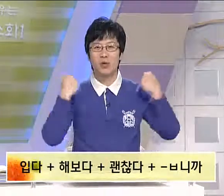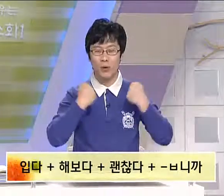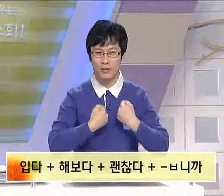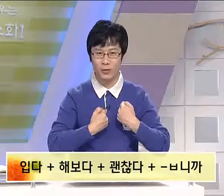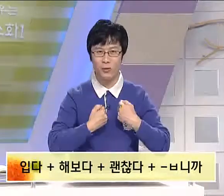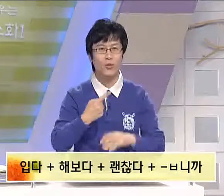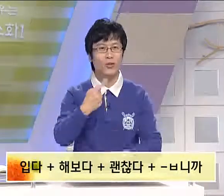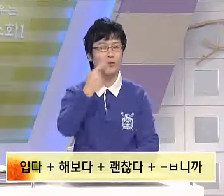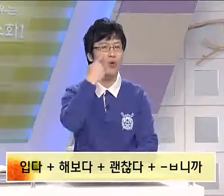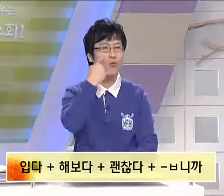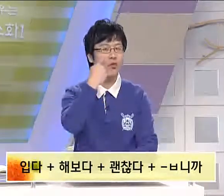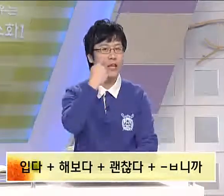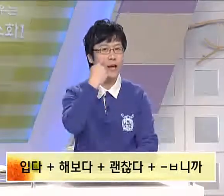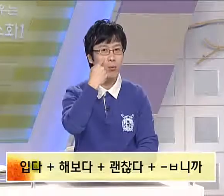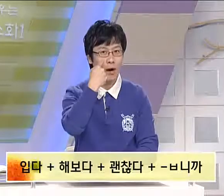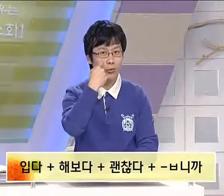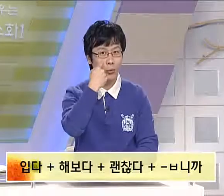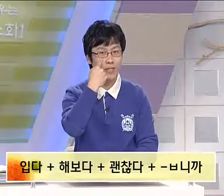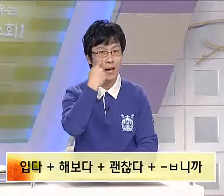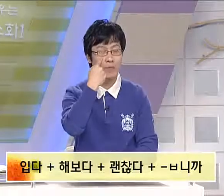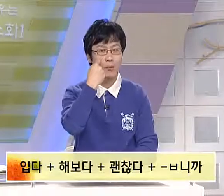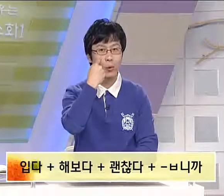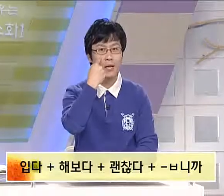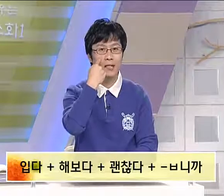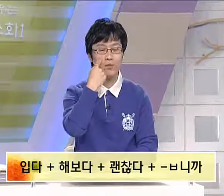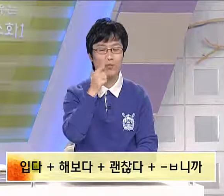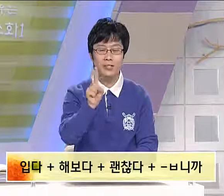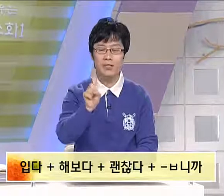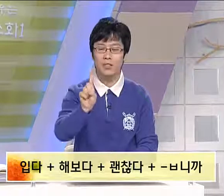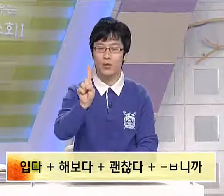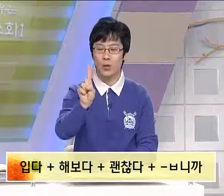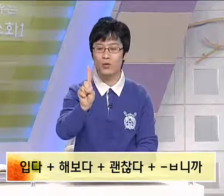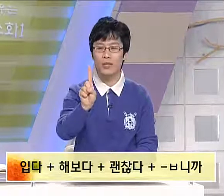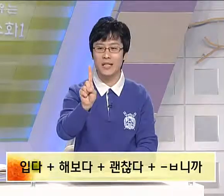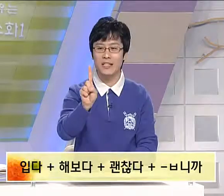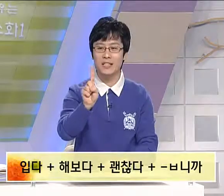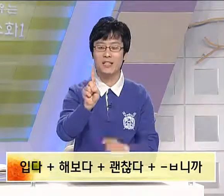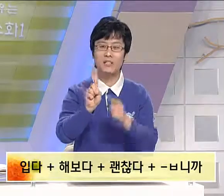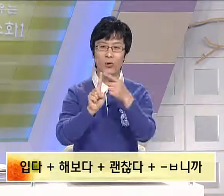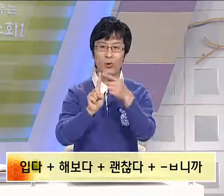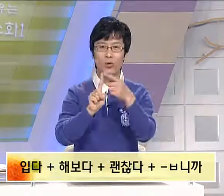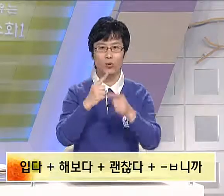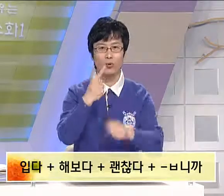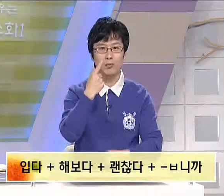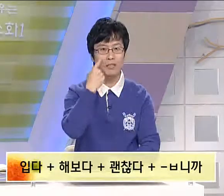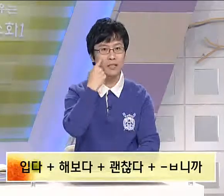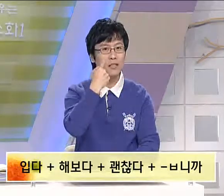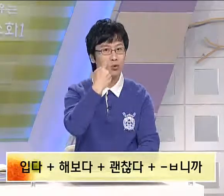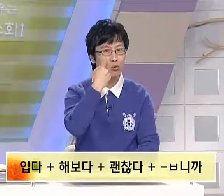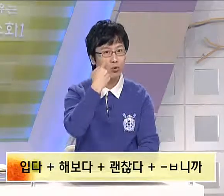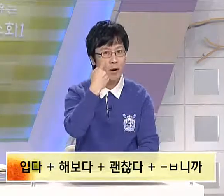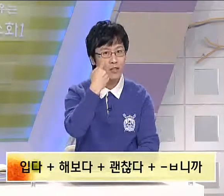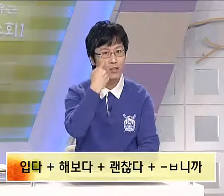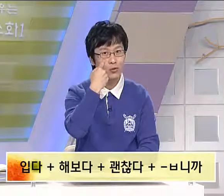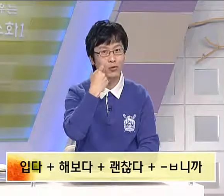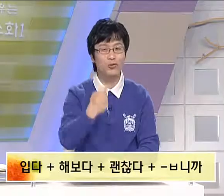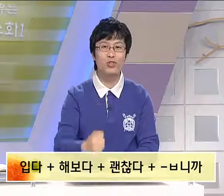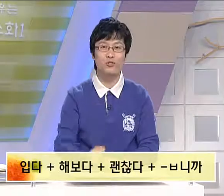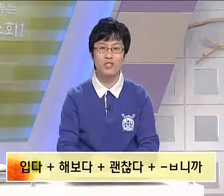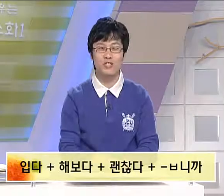입어봐도 무언 무언 해보아도. 자, 보다라는 수화는 오른손의 일찌 끝으로 눈 밑을 두 번 정도 두드려주시는